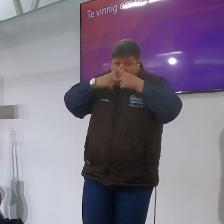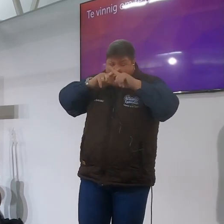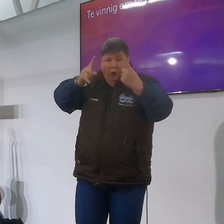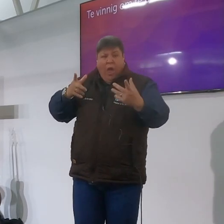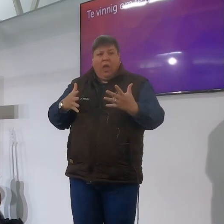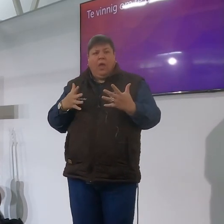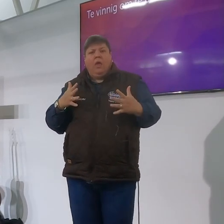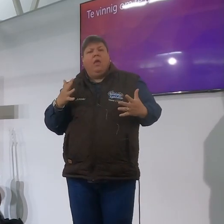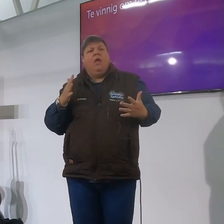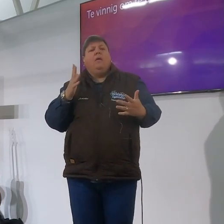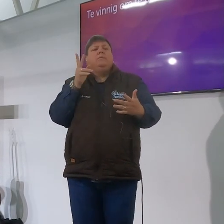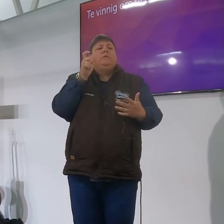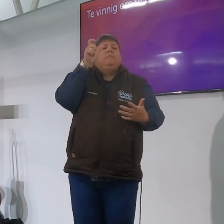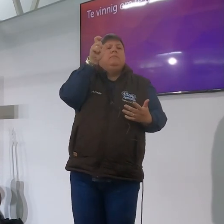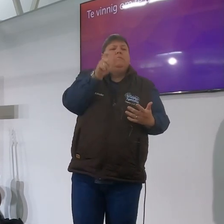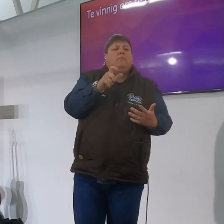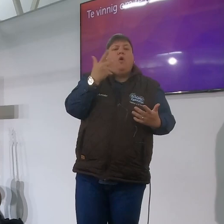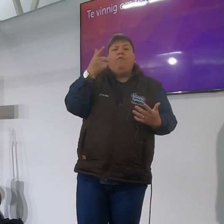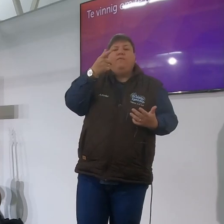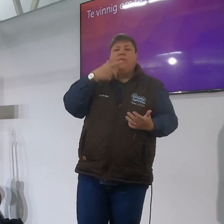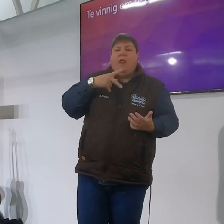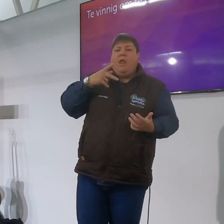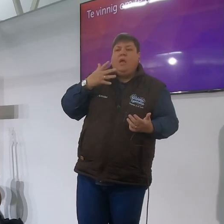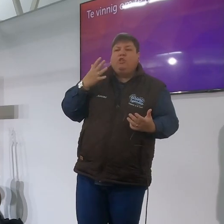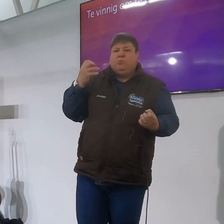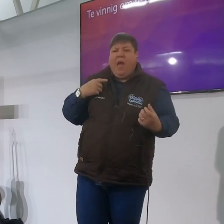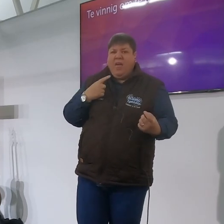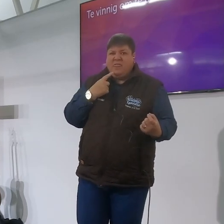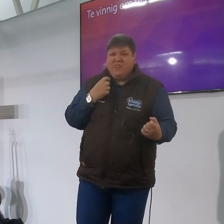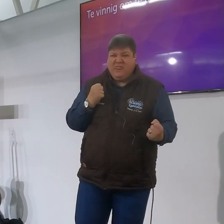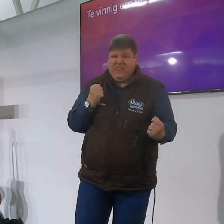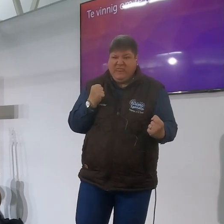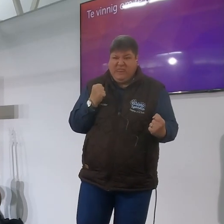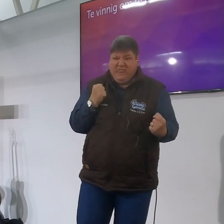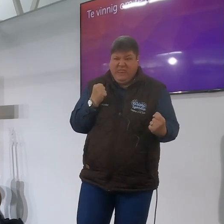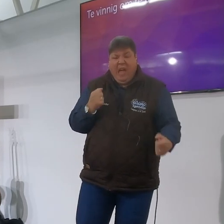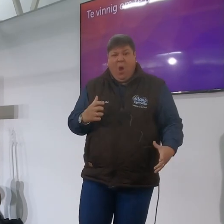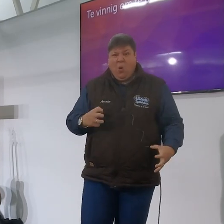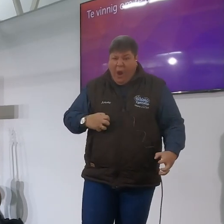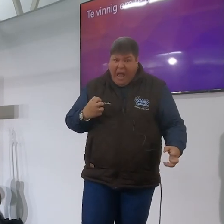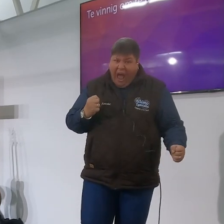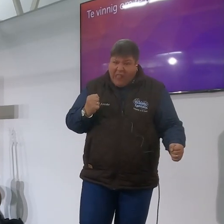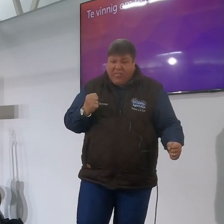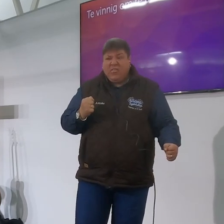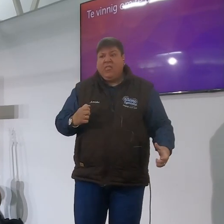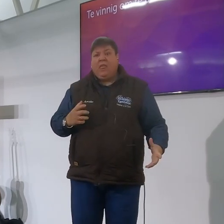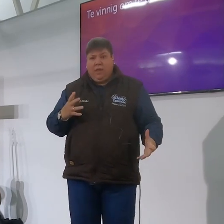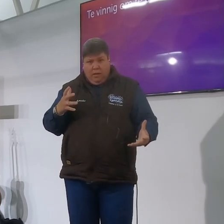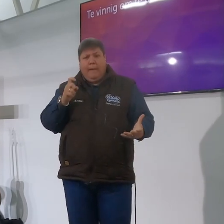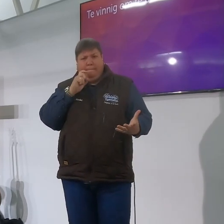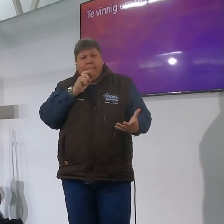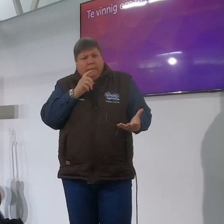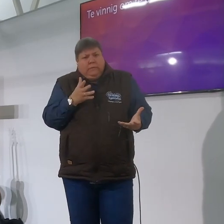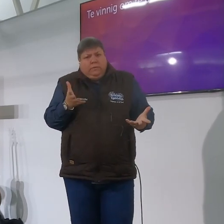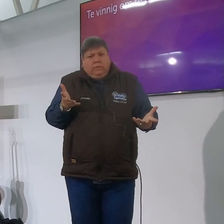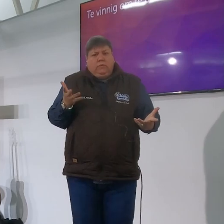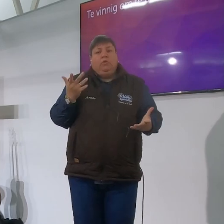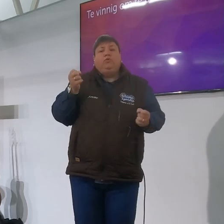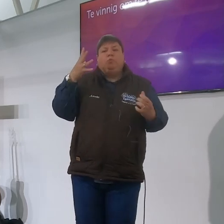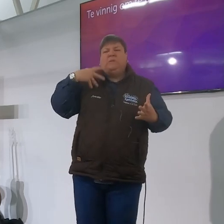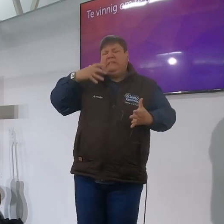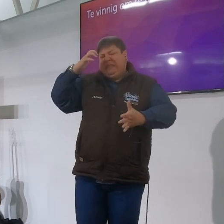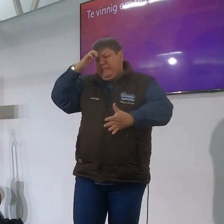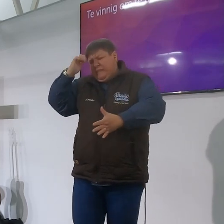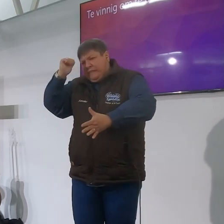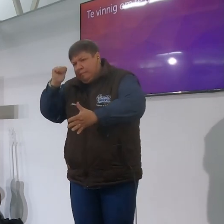van julle sal weet jy wil gereeld jou tong afbuit nie wie van julle voel betek so jy nou ek wees ek het dit nie gesê nie nou is ek spuit en spuit kom